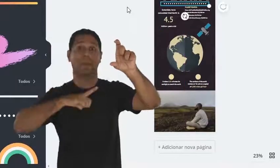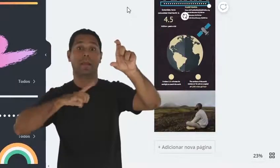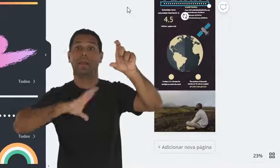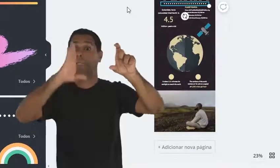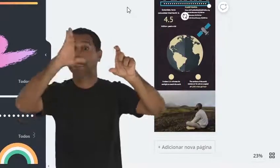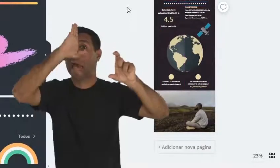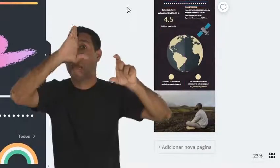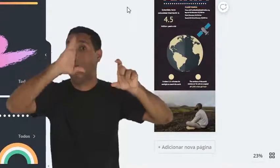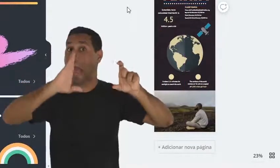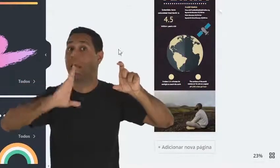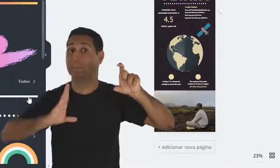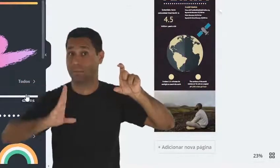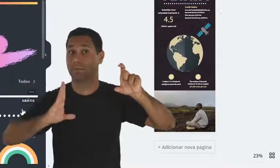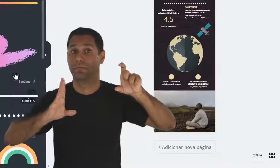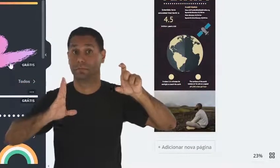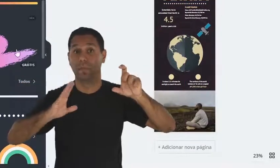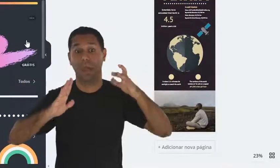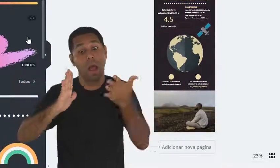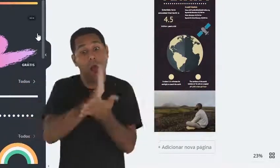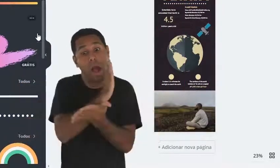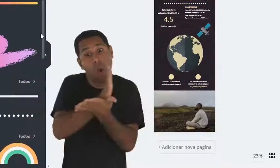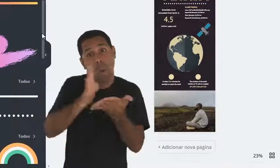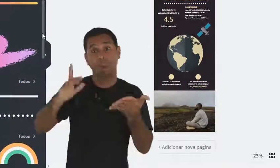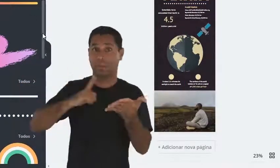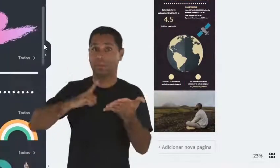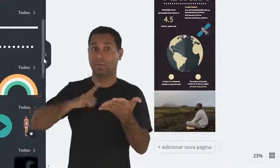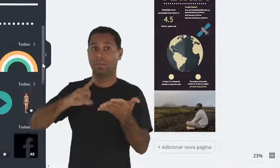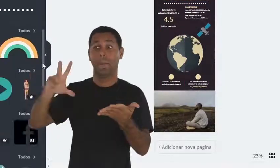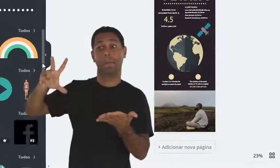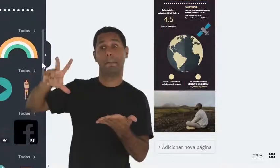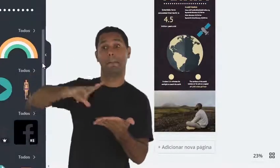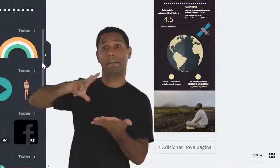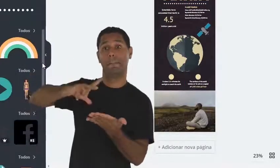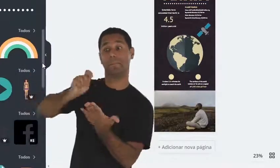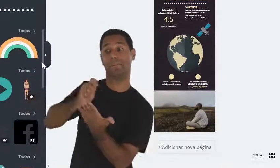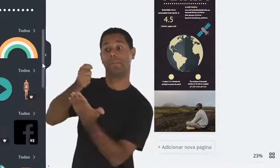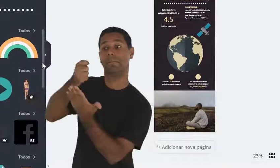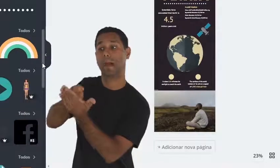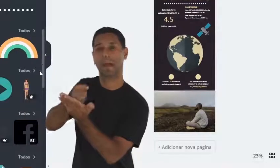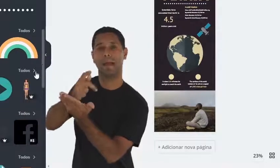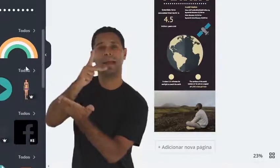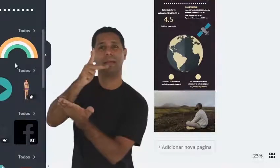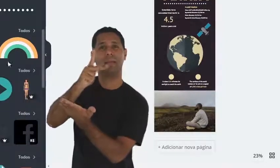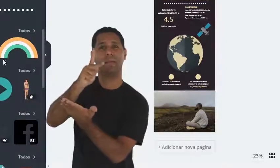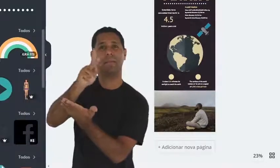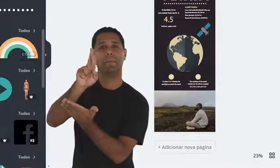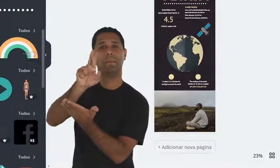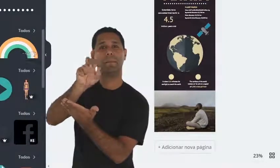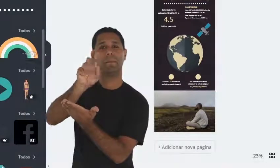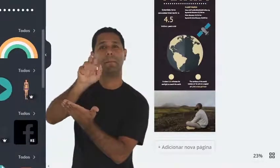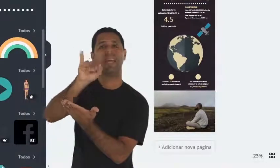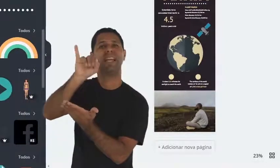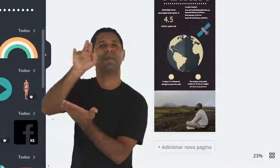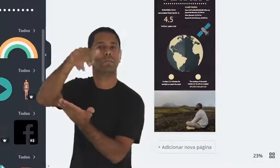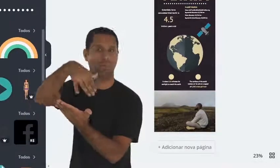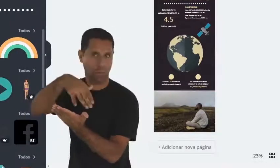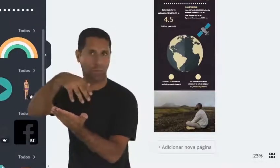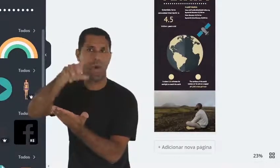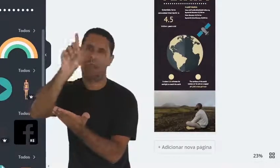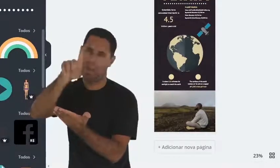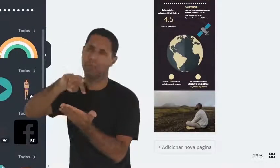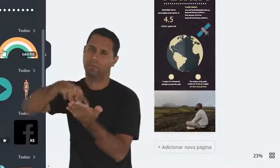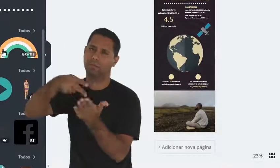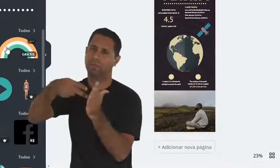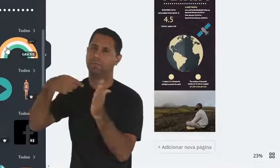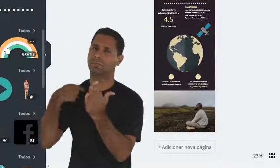o item grátis. E existem elementos que aparecem o texto premium. Significa